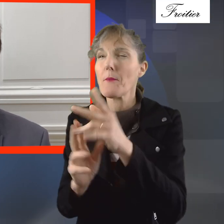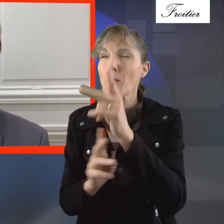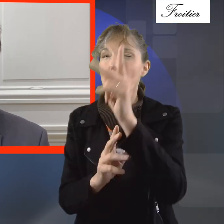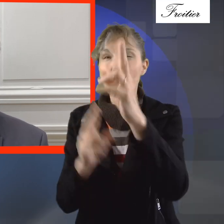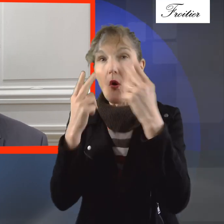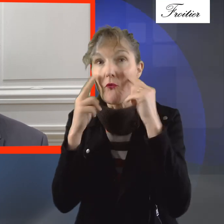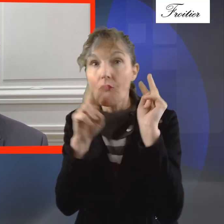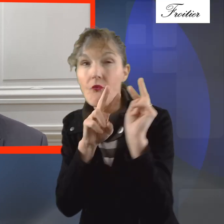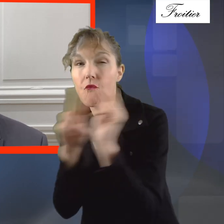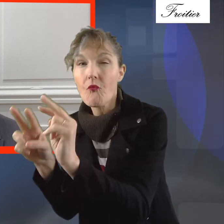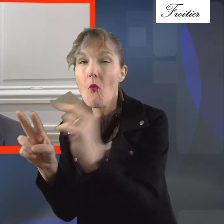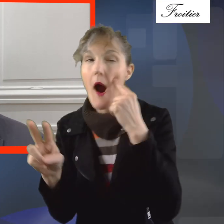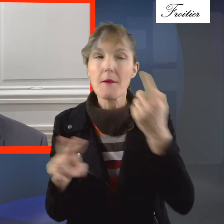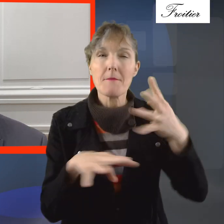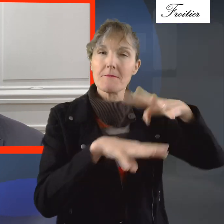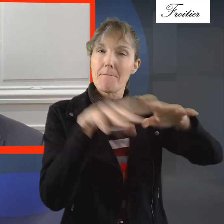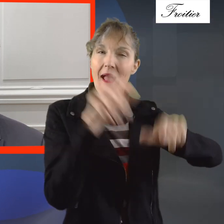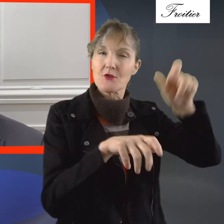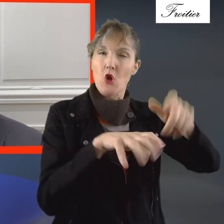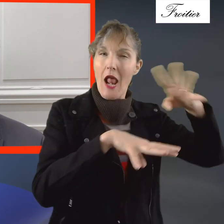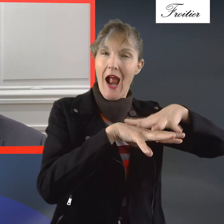toucher les personnes du quartier par l'évangile.